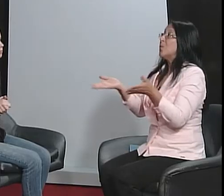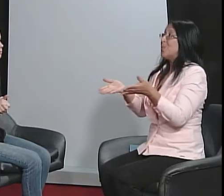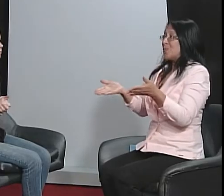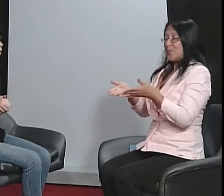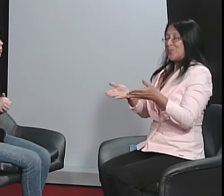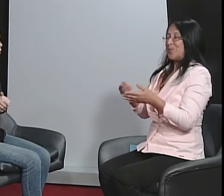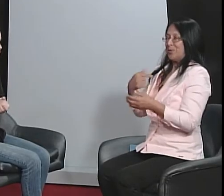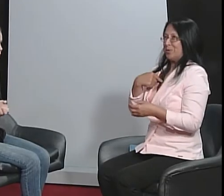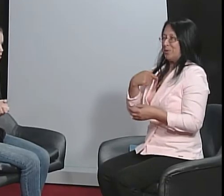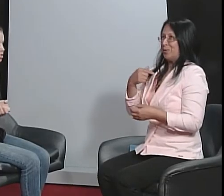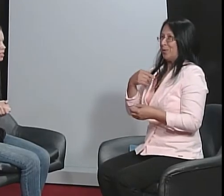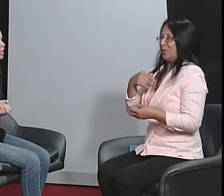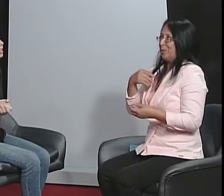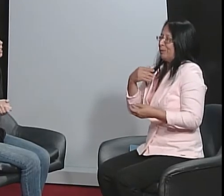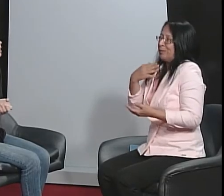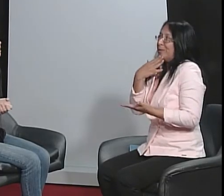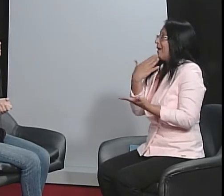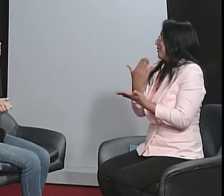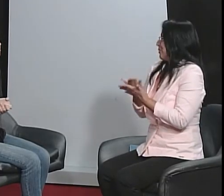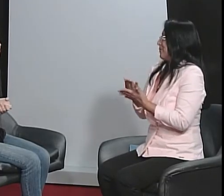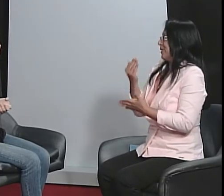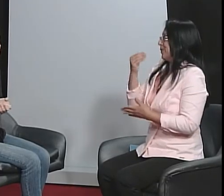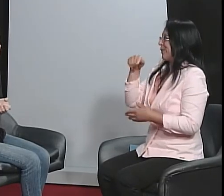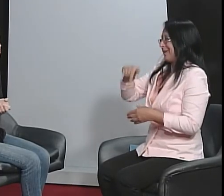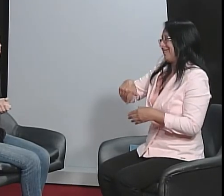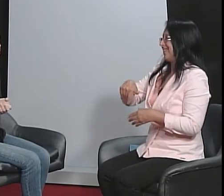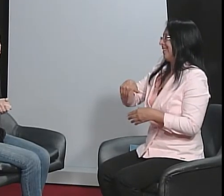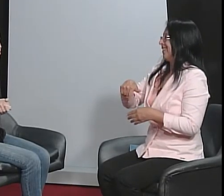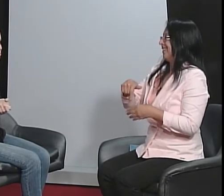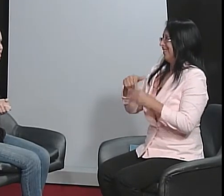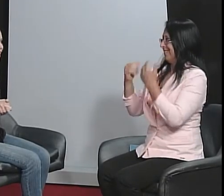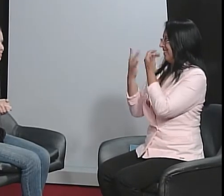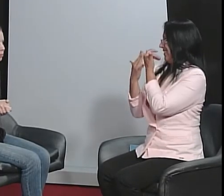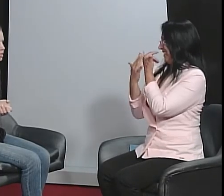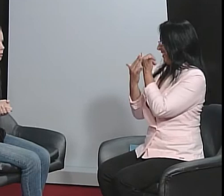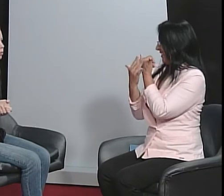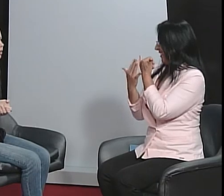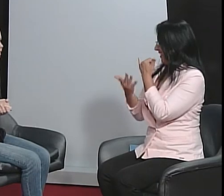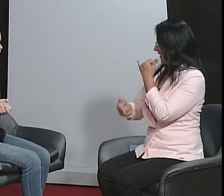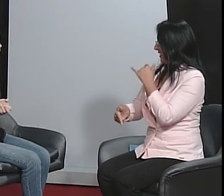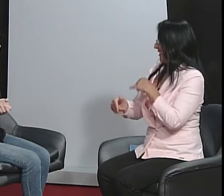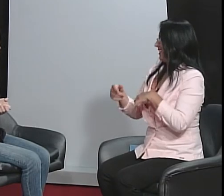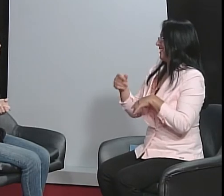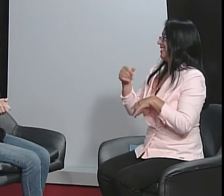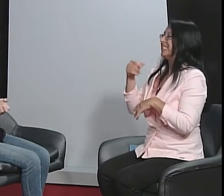Bom, hoje, eu estou muito admirada, por exemplo, com aqui, a UFSM.